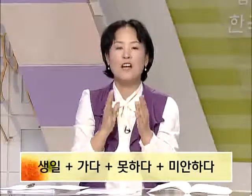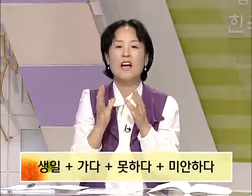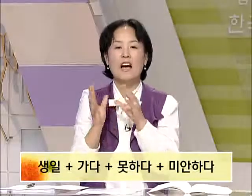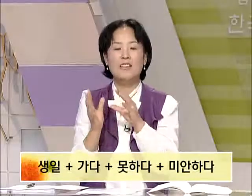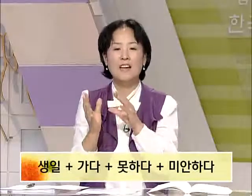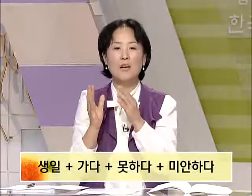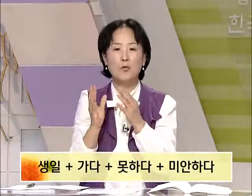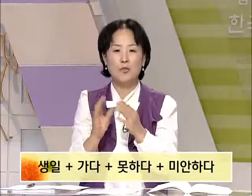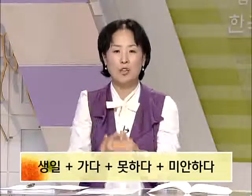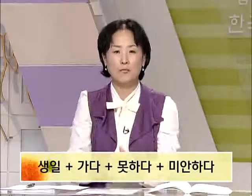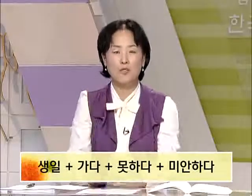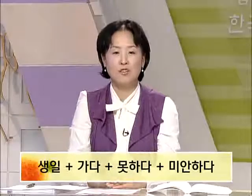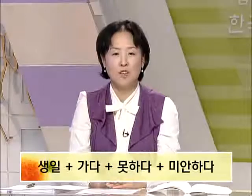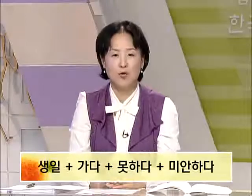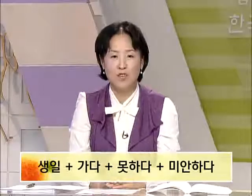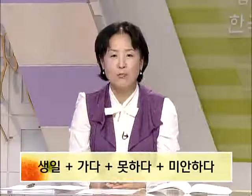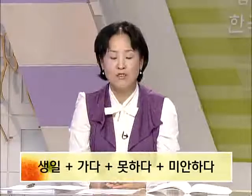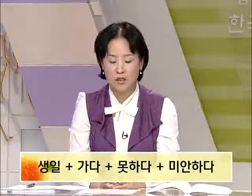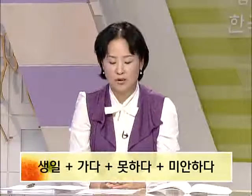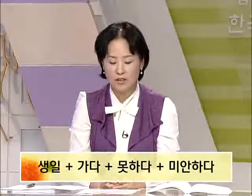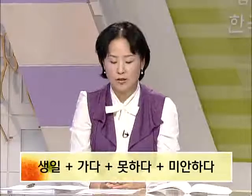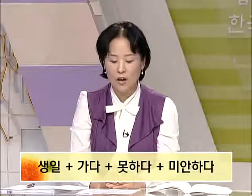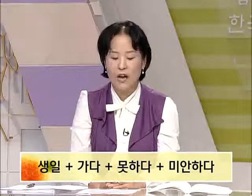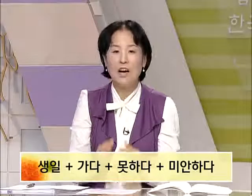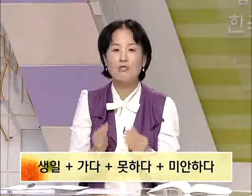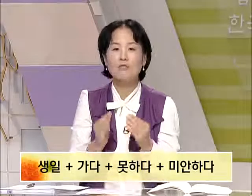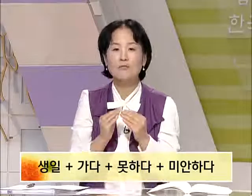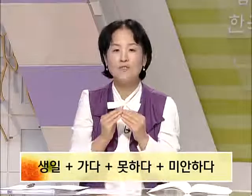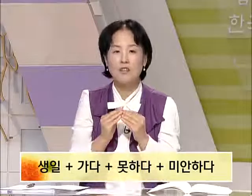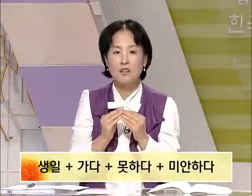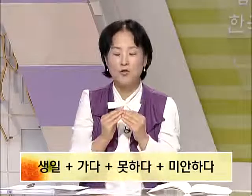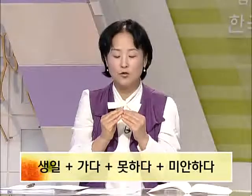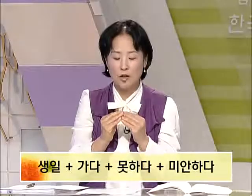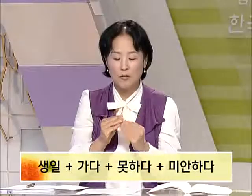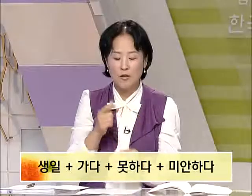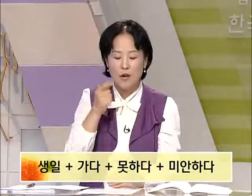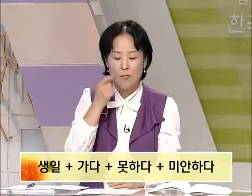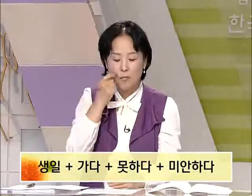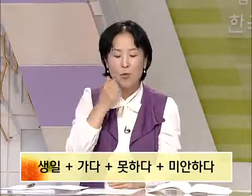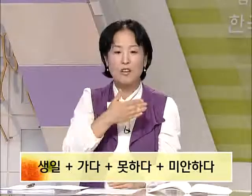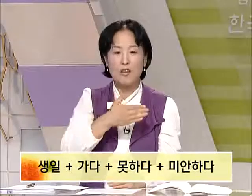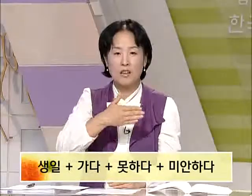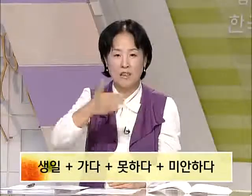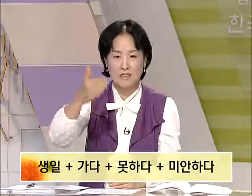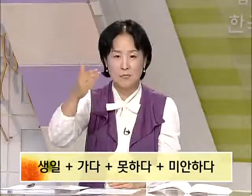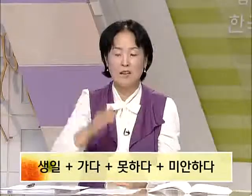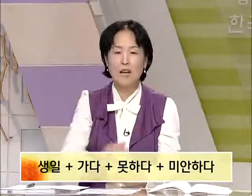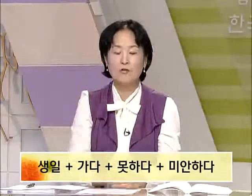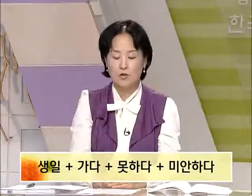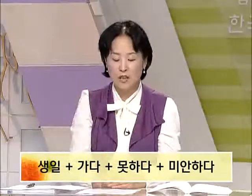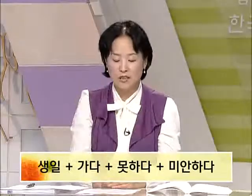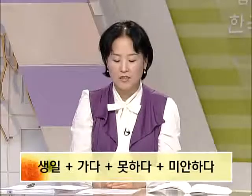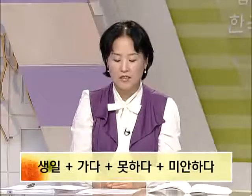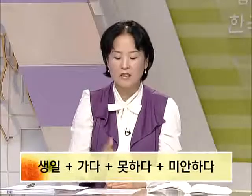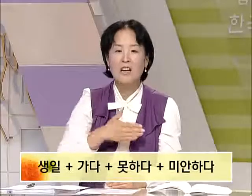안하다 못하다 부정사가 뒤에 붙는다고 했죠. 한국어 문장 어순으로 하면 못 가지만 한국 수화에 있어서는